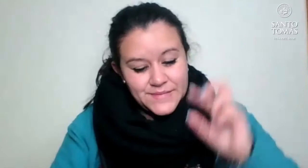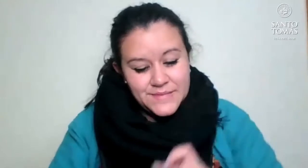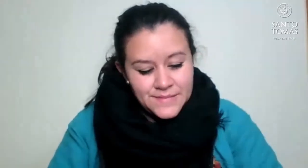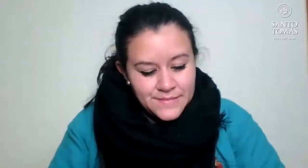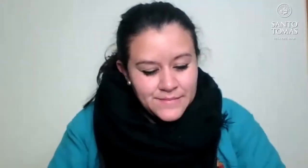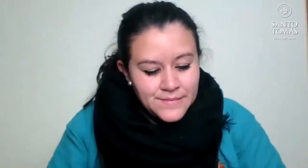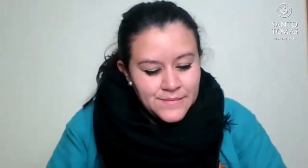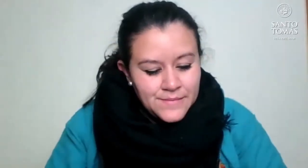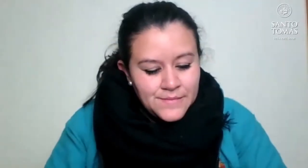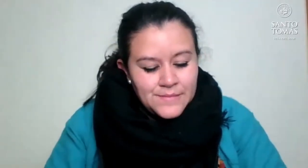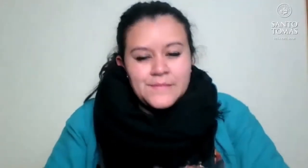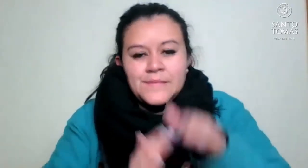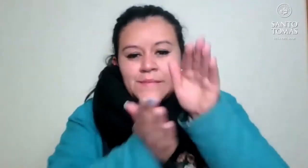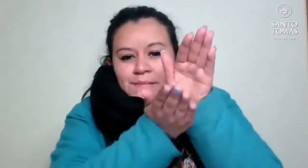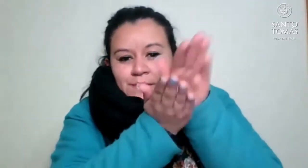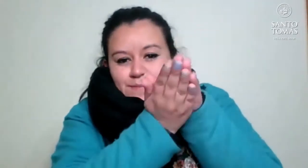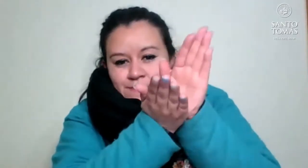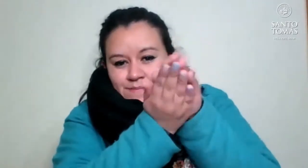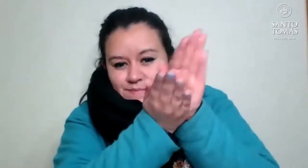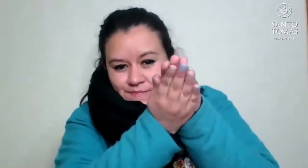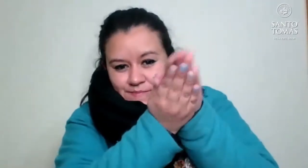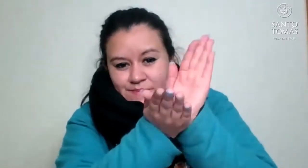Veamos algunas ciudades que están en Papudo.